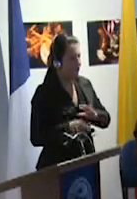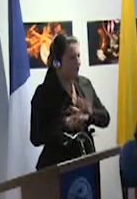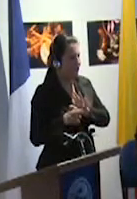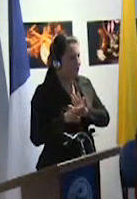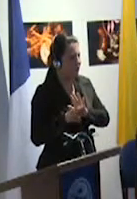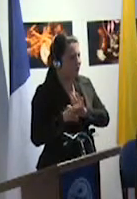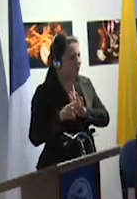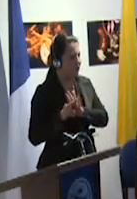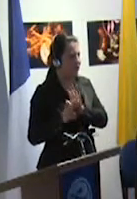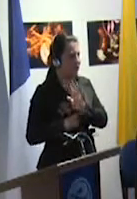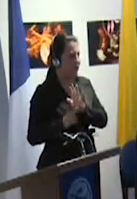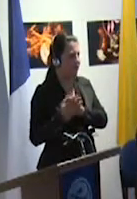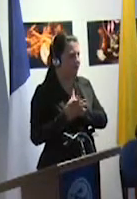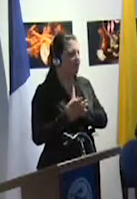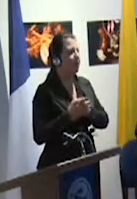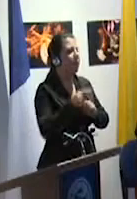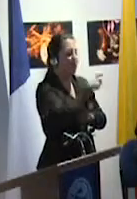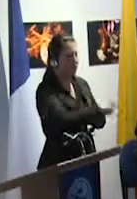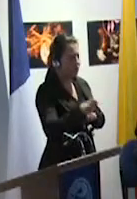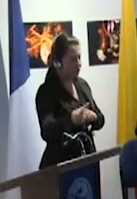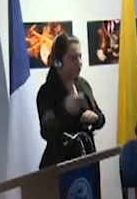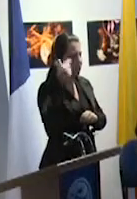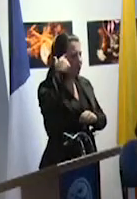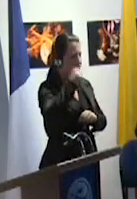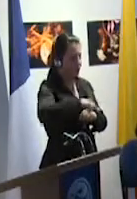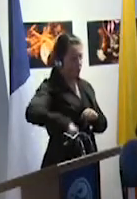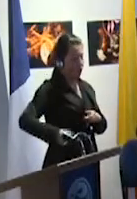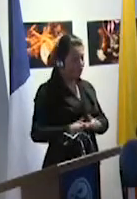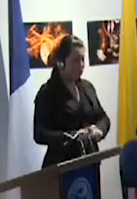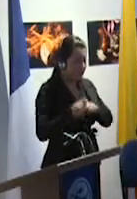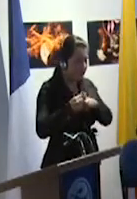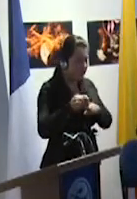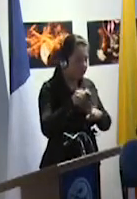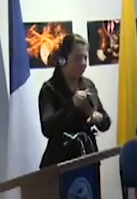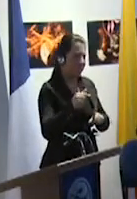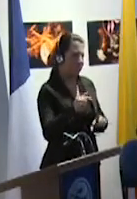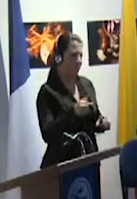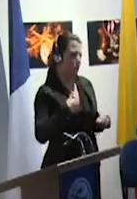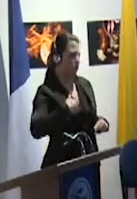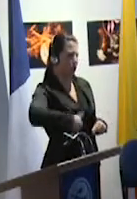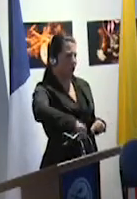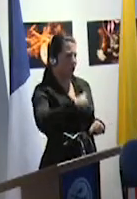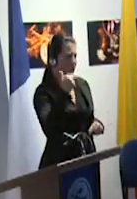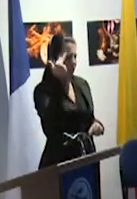pour les personnes qui considèrent la scola spécial il ne serait logique